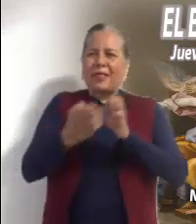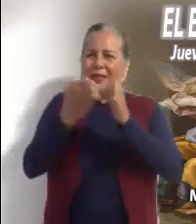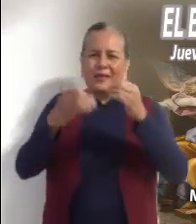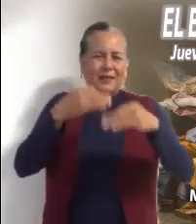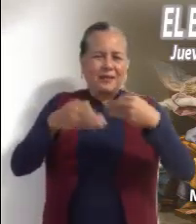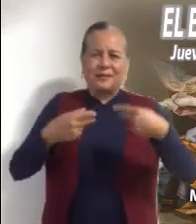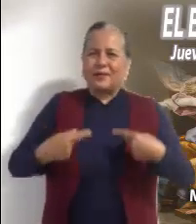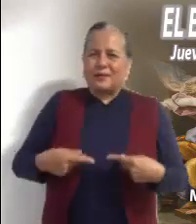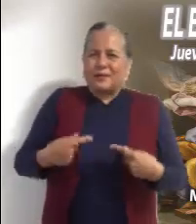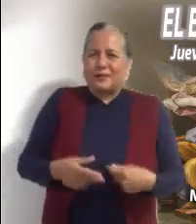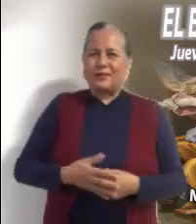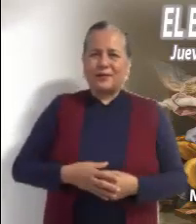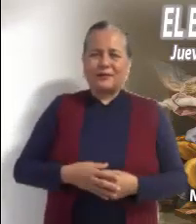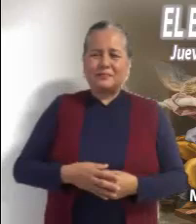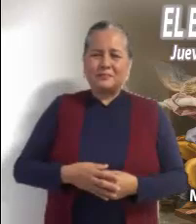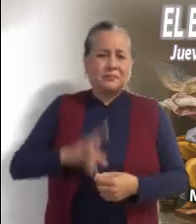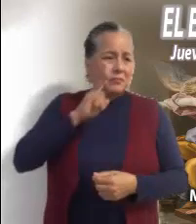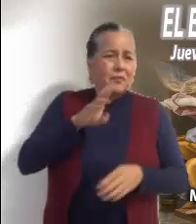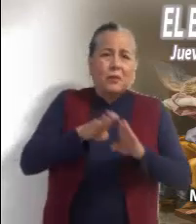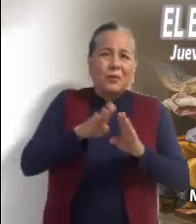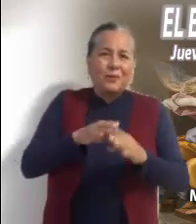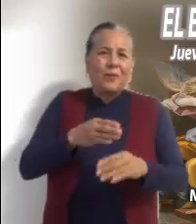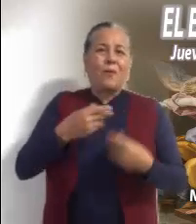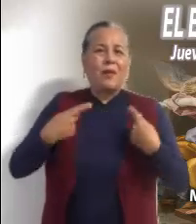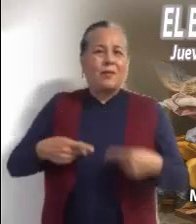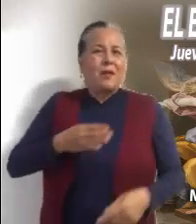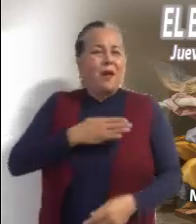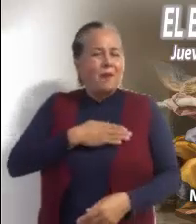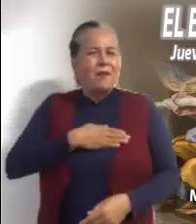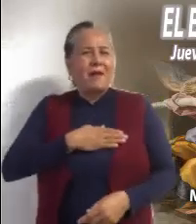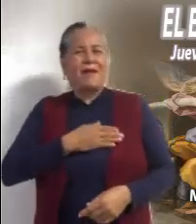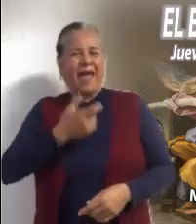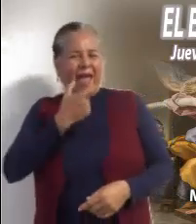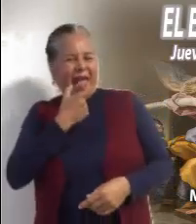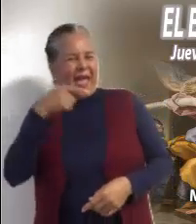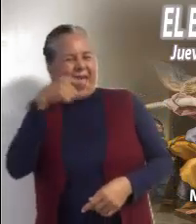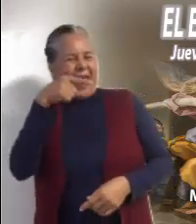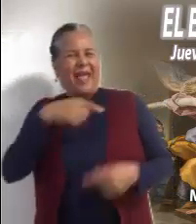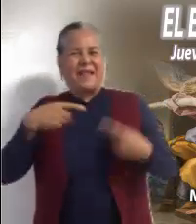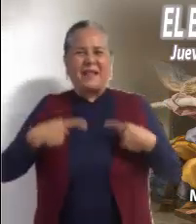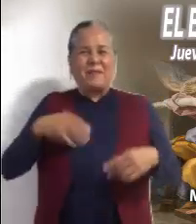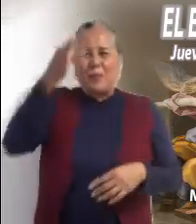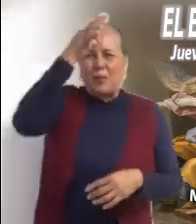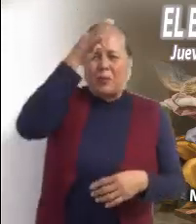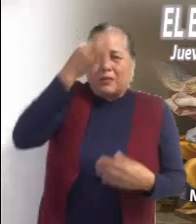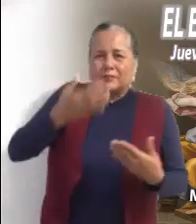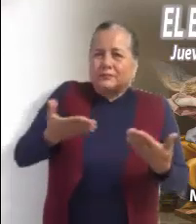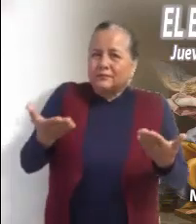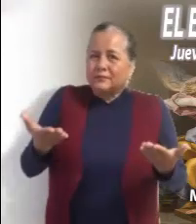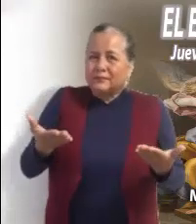de la persona buena como si fuera tonto Están muy lejanas de la intención de esta fiesta